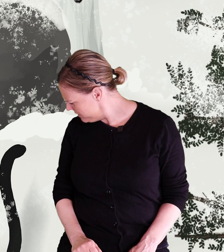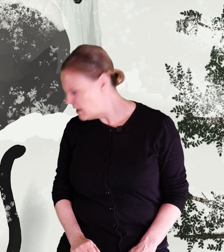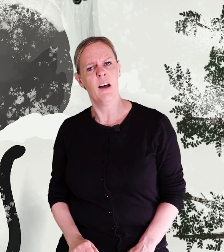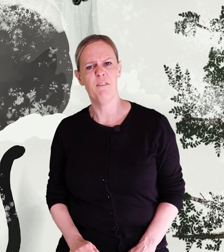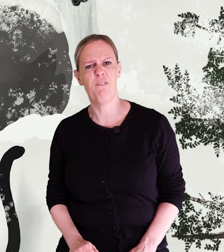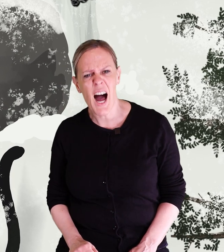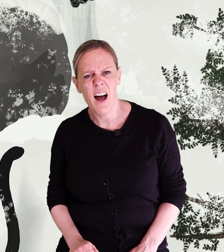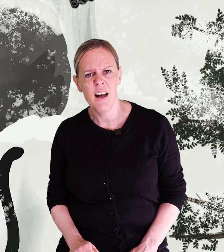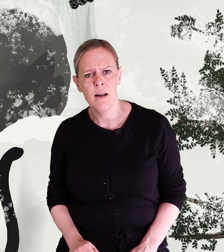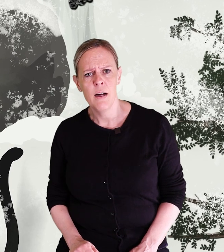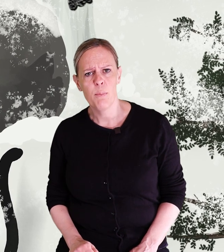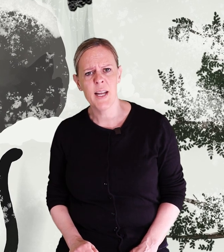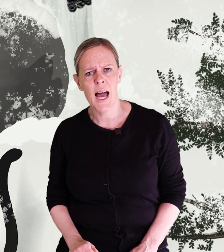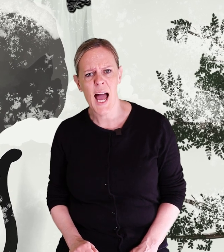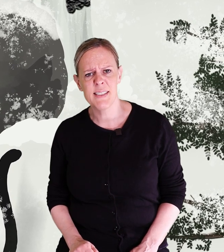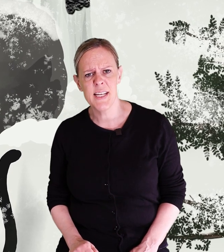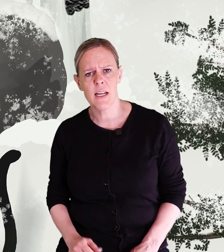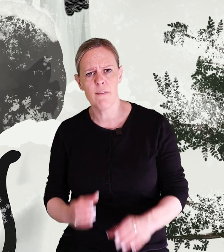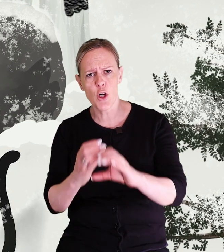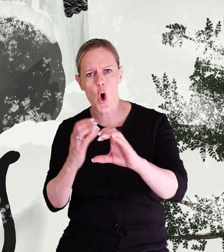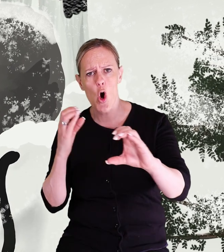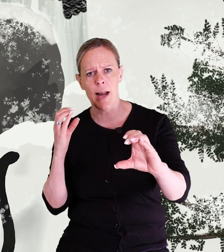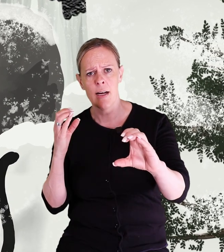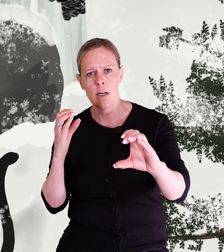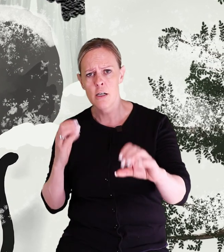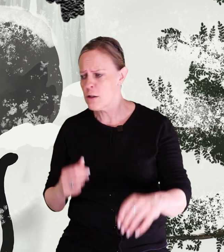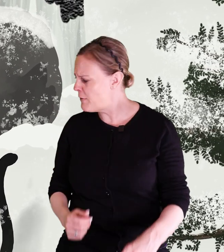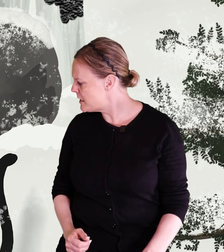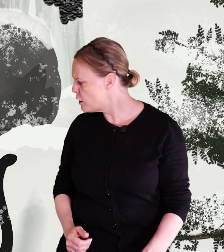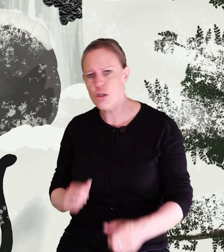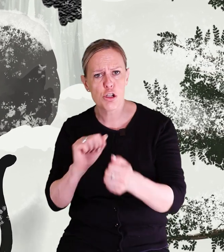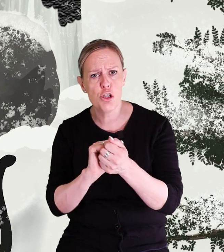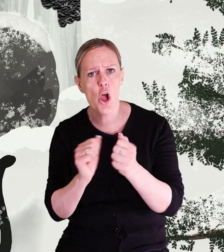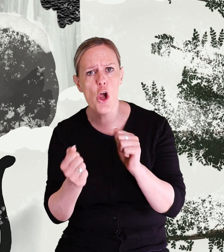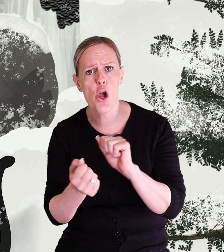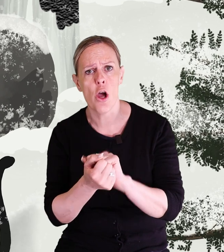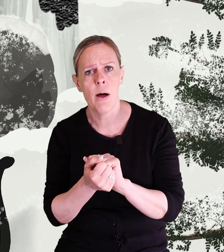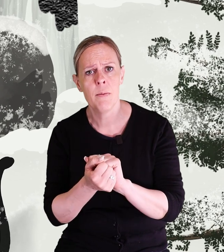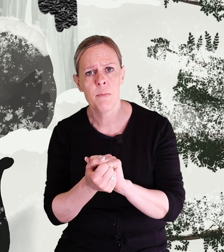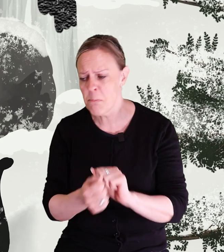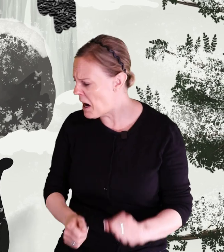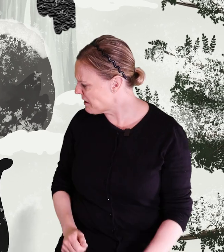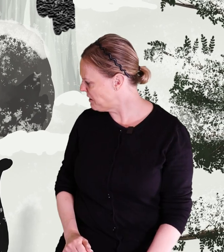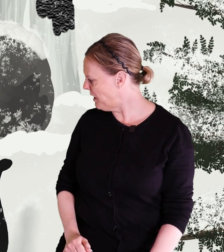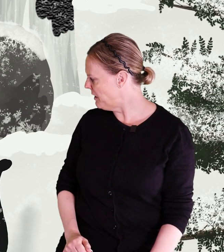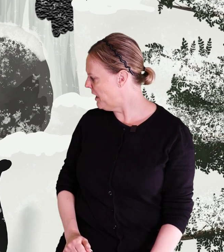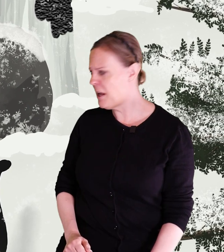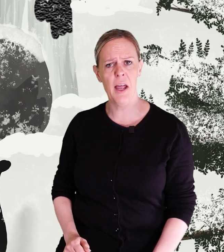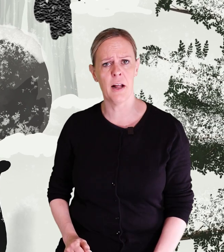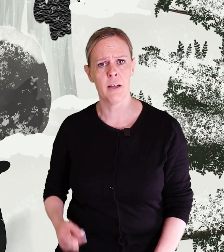Va? På den här sidan av röret så finns det ju snö. Marken är helt